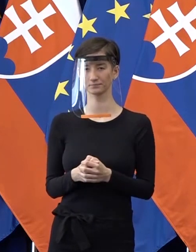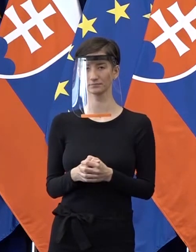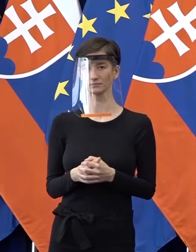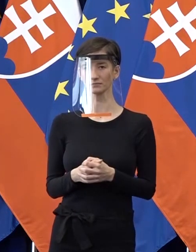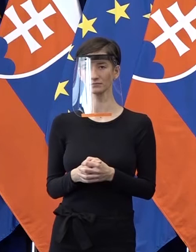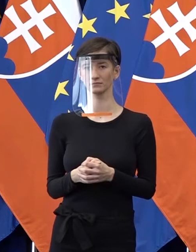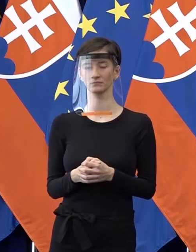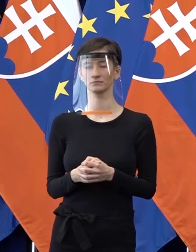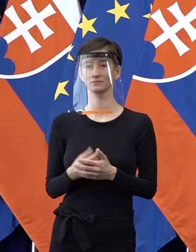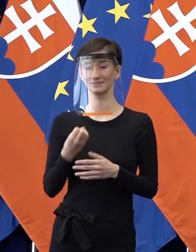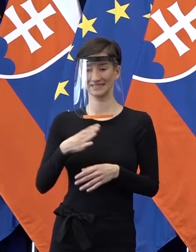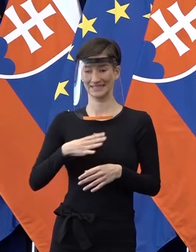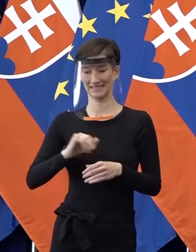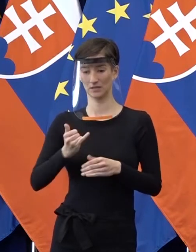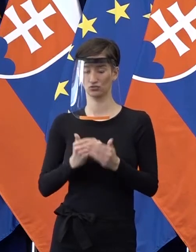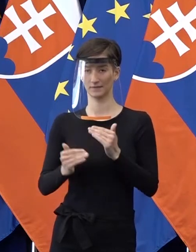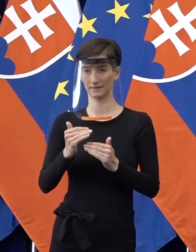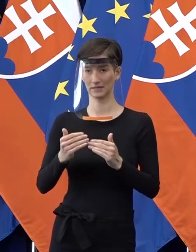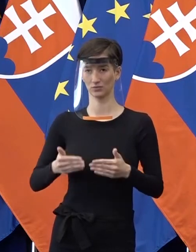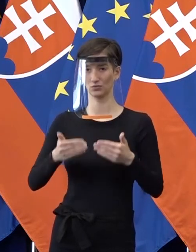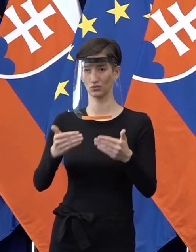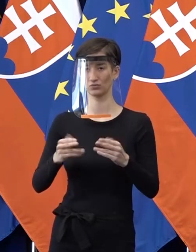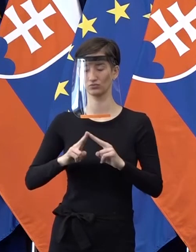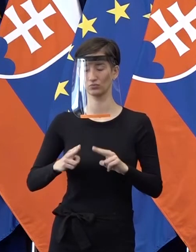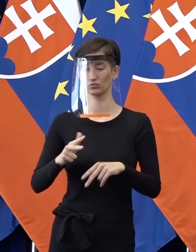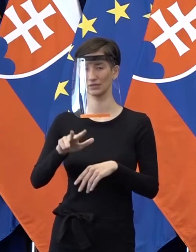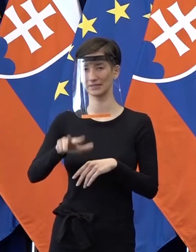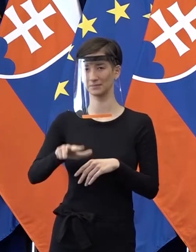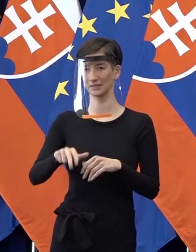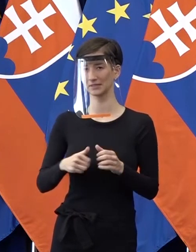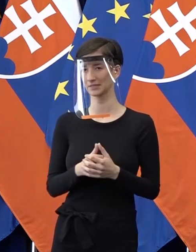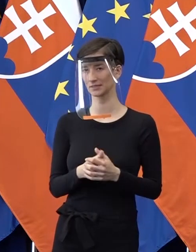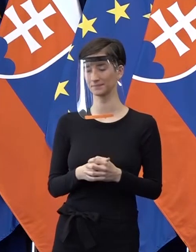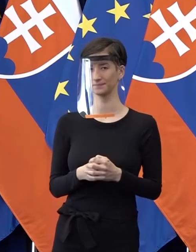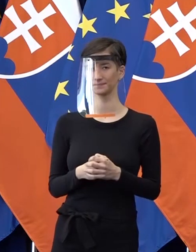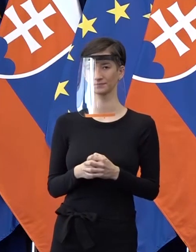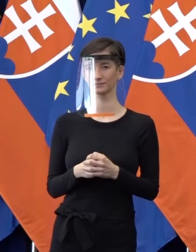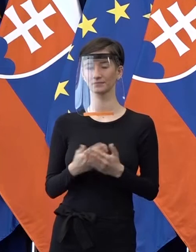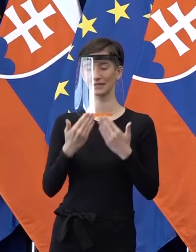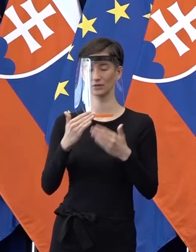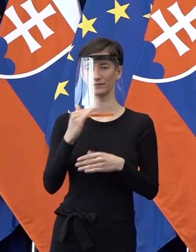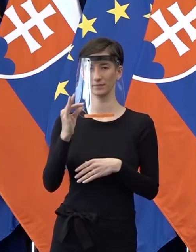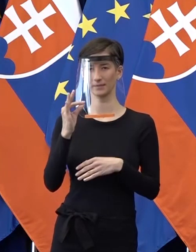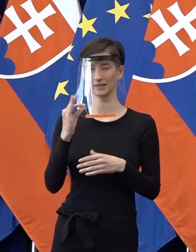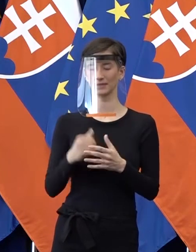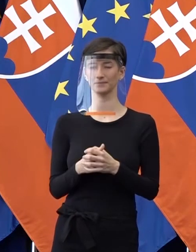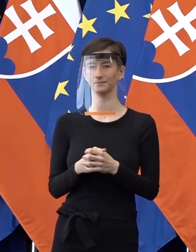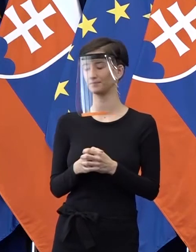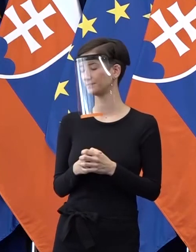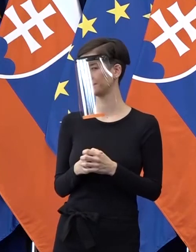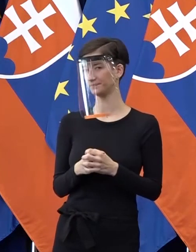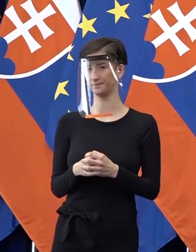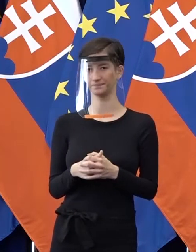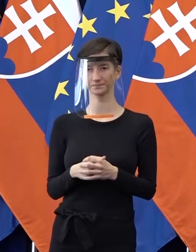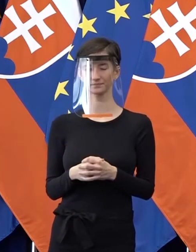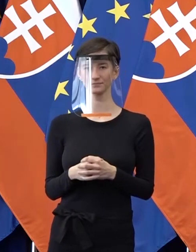dalšie tri mesiace, ak by si tu žiadosť voči svojej leasingovke podali. Čiže ďakujem veľmi pekne za tú podanú pomocnú ruku pre ľudí, lebo im to